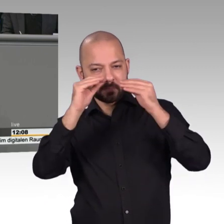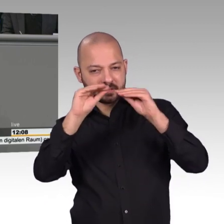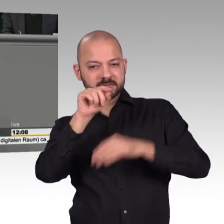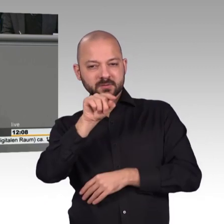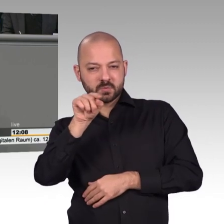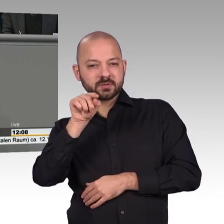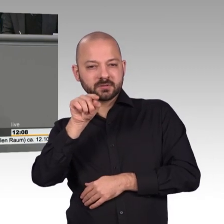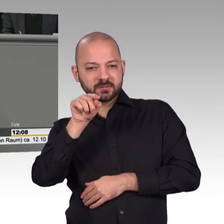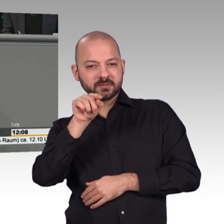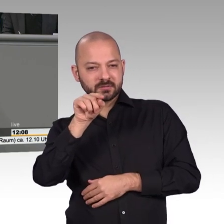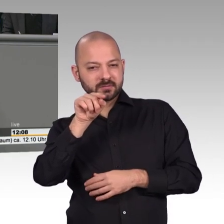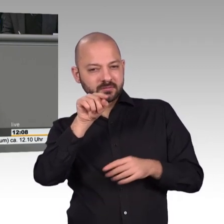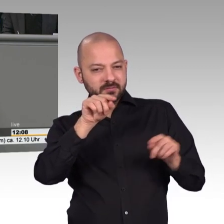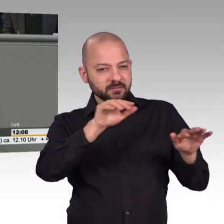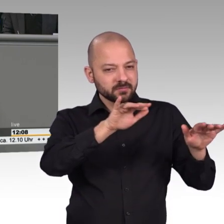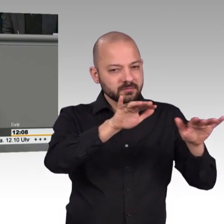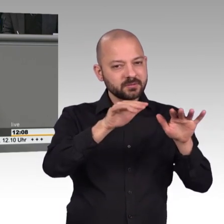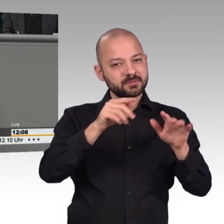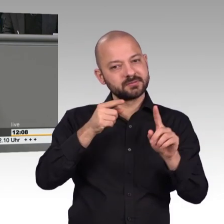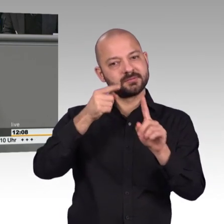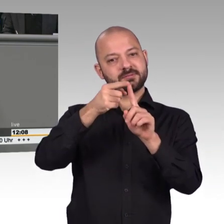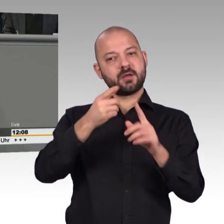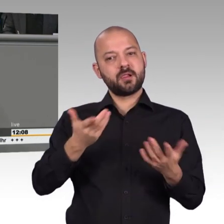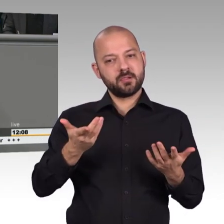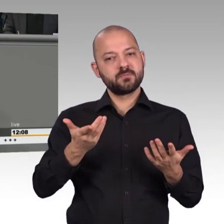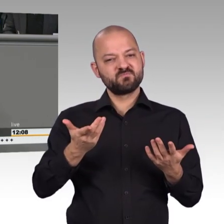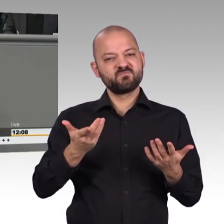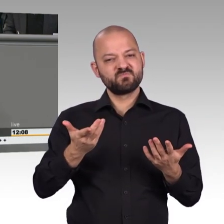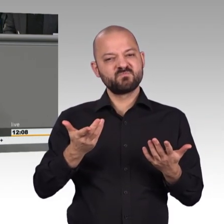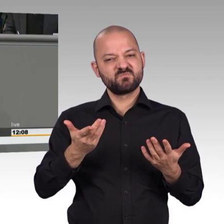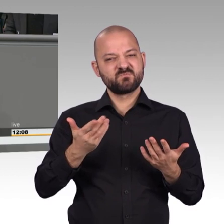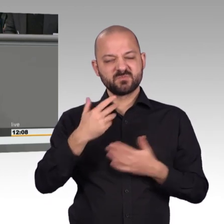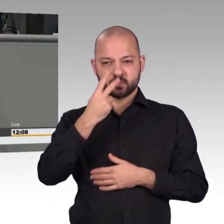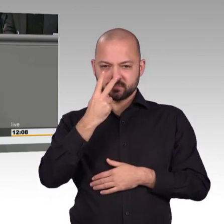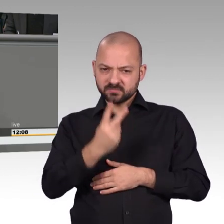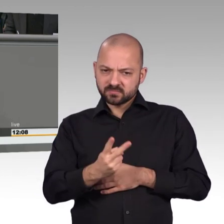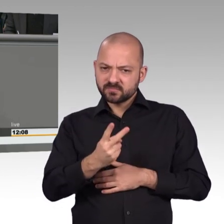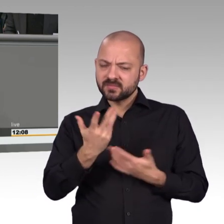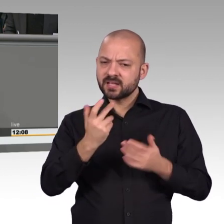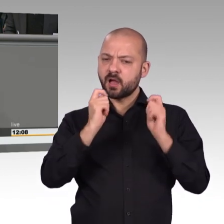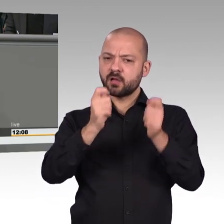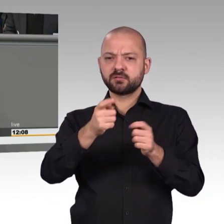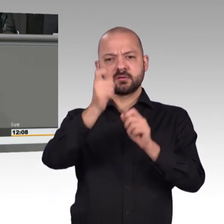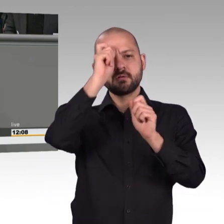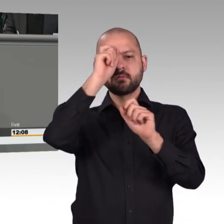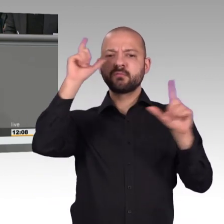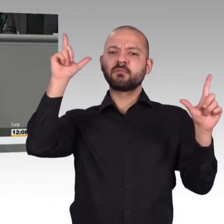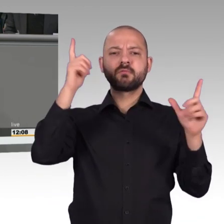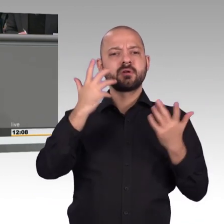ausreichend geschützt wäre. So schreiben Sie in Ihrem Antrag, Herr Schulz, Sie haben es vorhin auch in Ihrer Rede so formuliert, ich darf